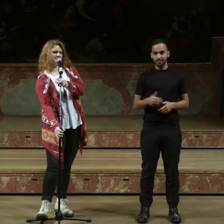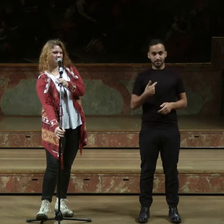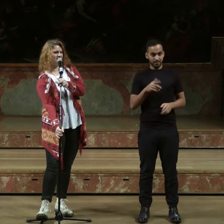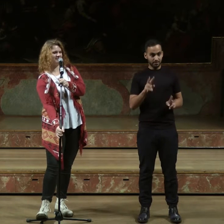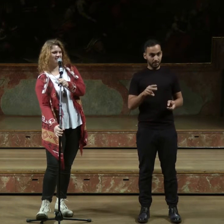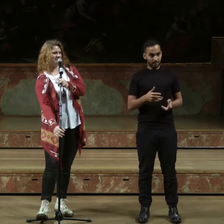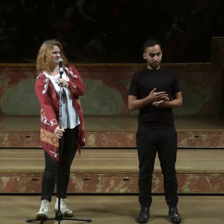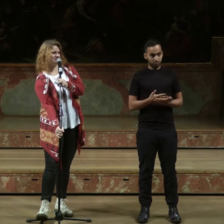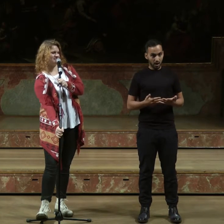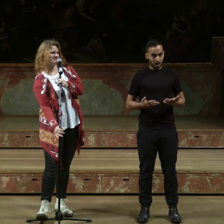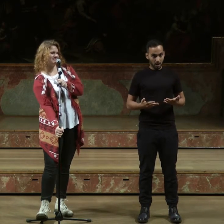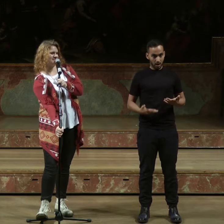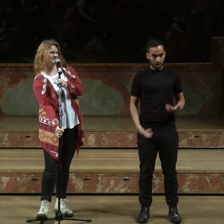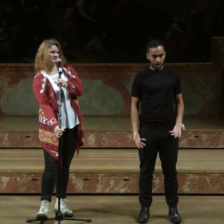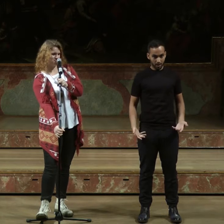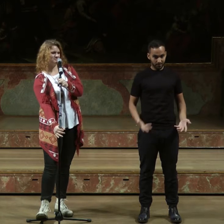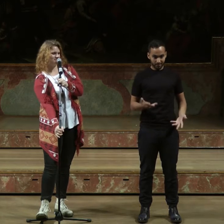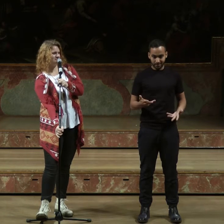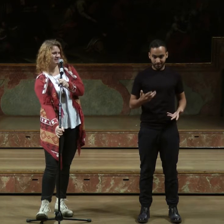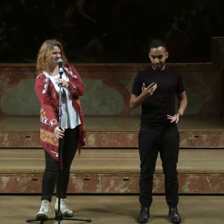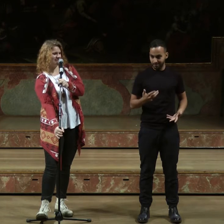gerade, also geil.